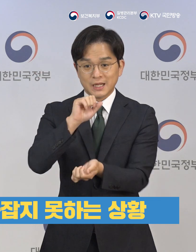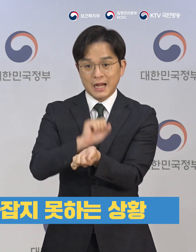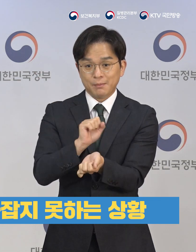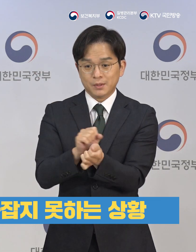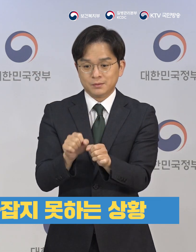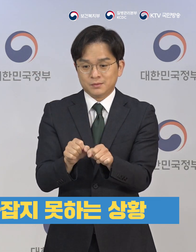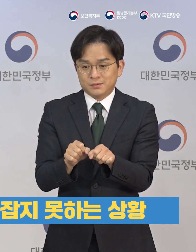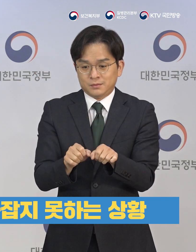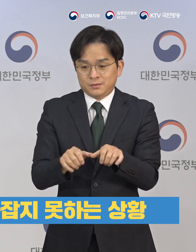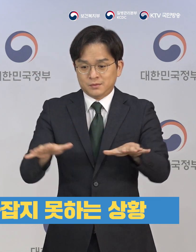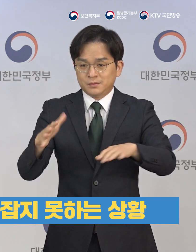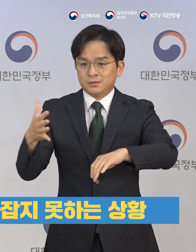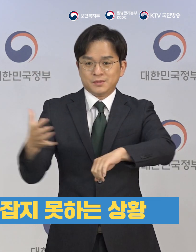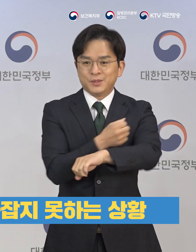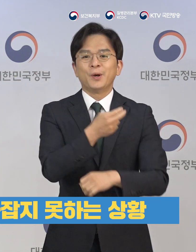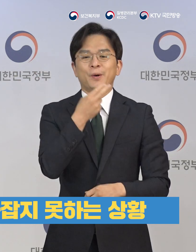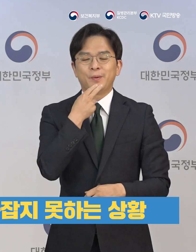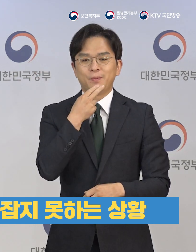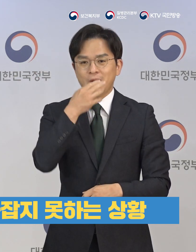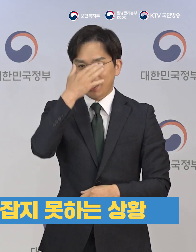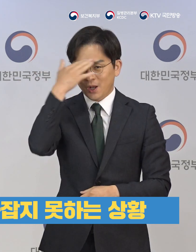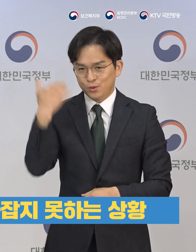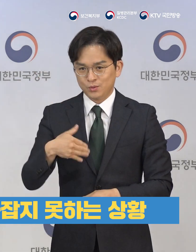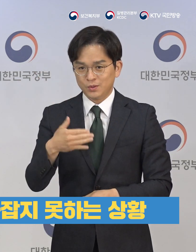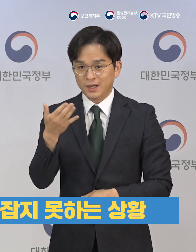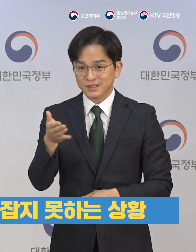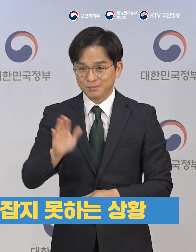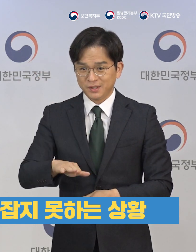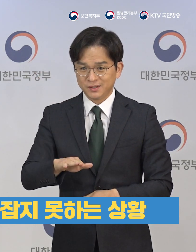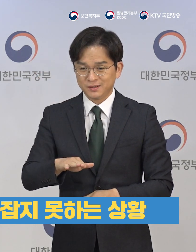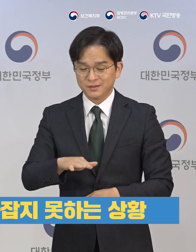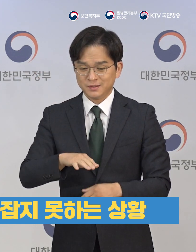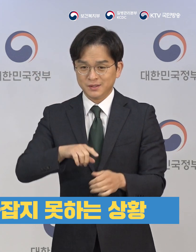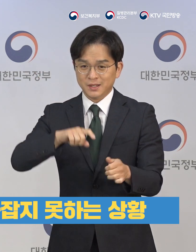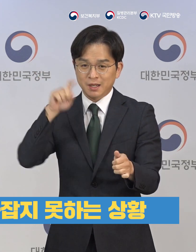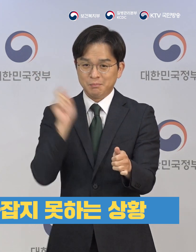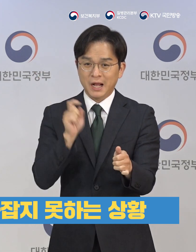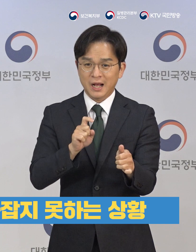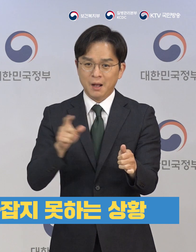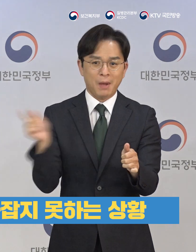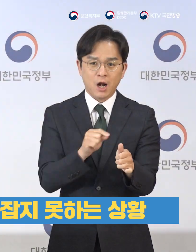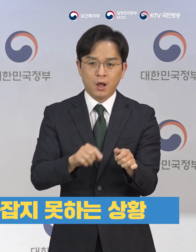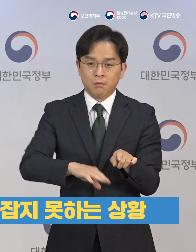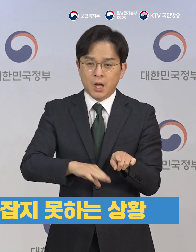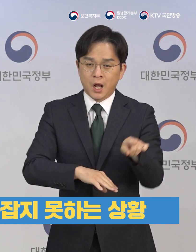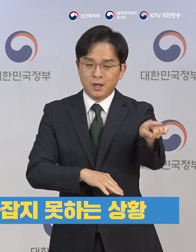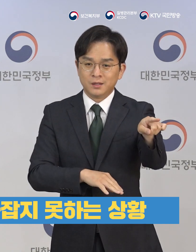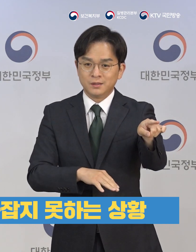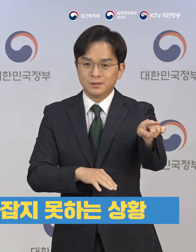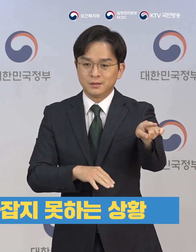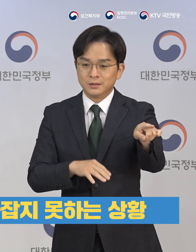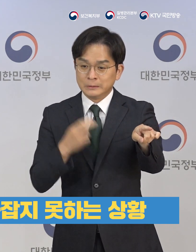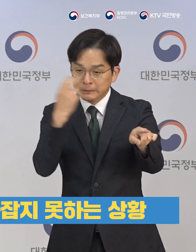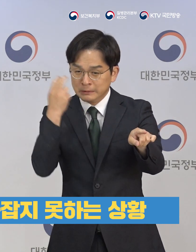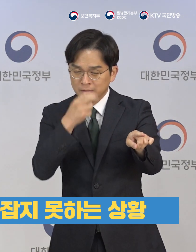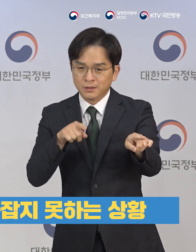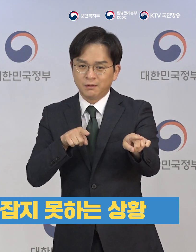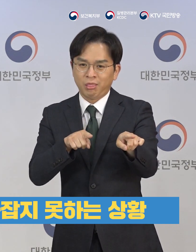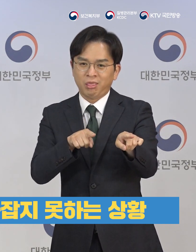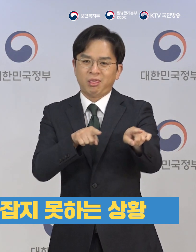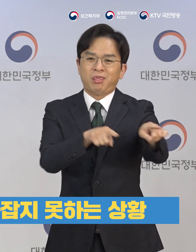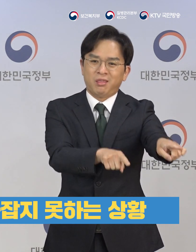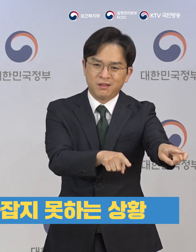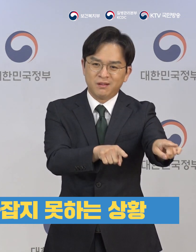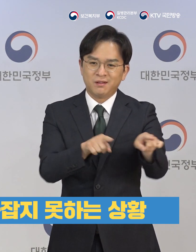대규모의 급격한 유행 확산은 억제하고 있으나 방역당국의 추적이 유행 확산을